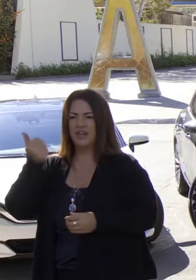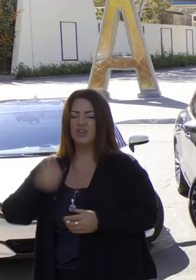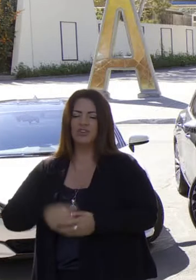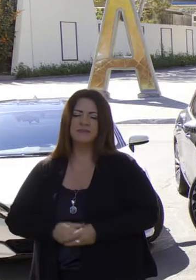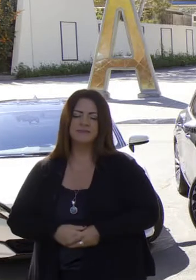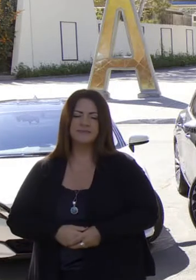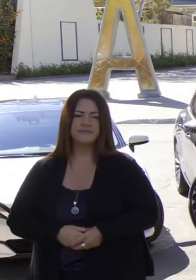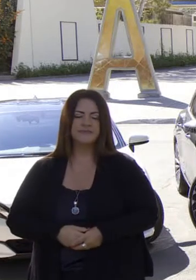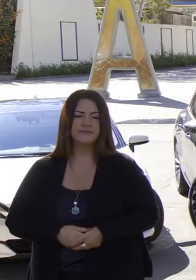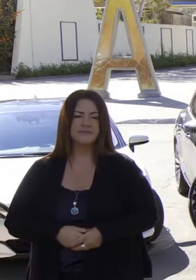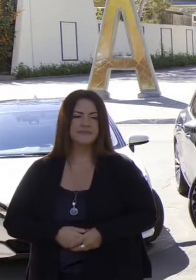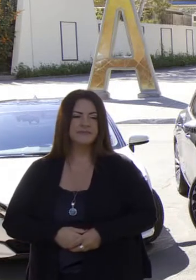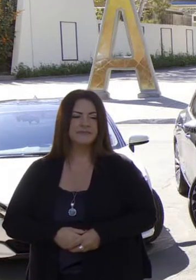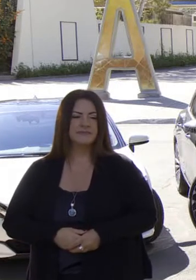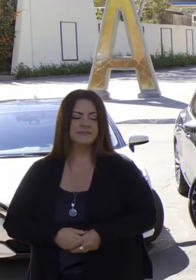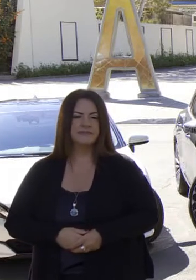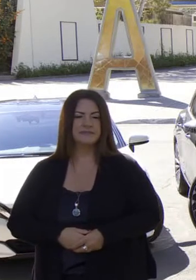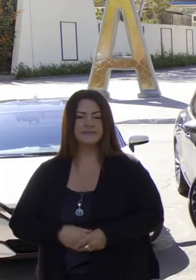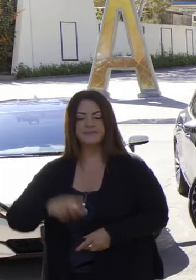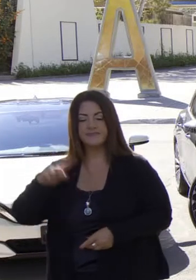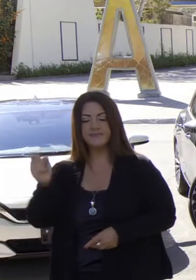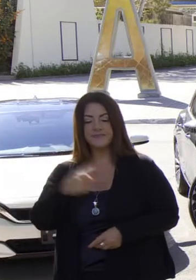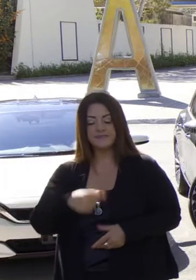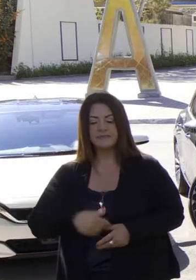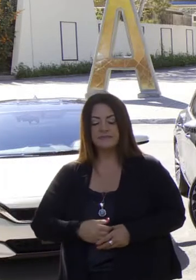en cuestiones ideológicas, claro.